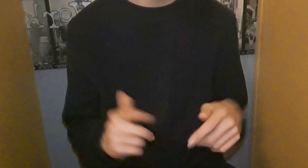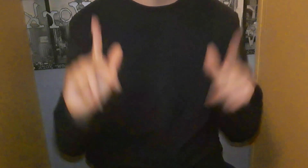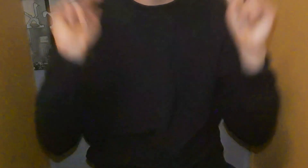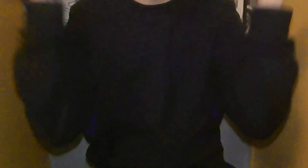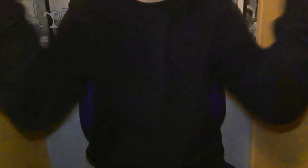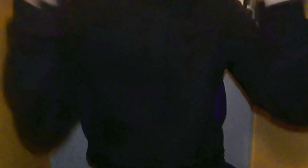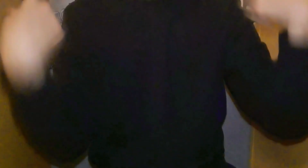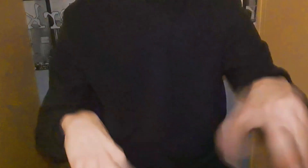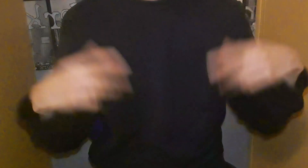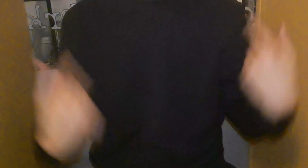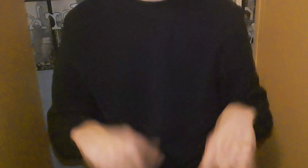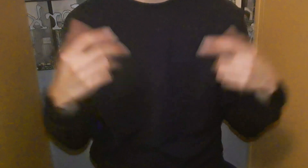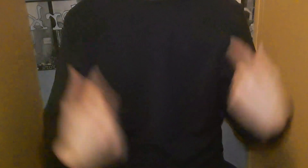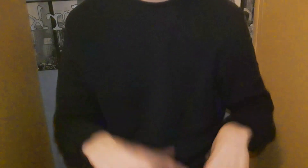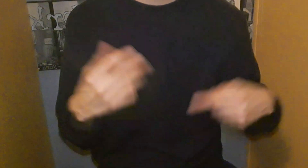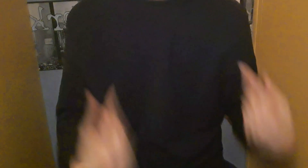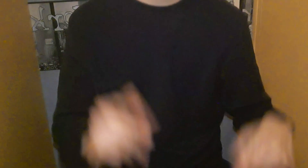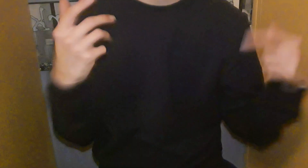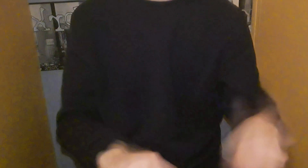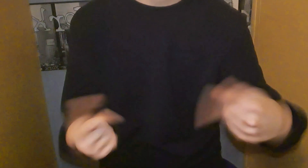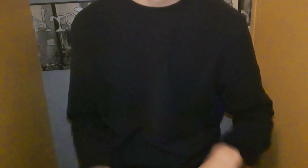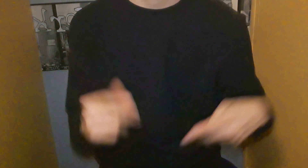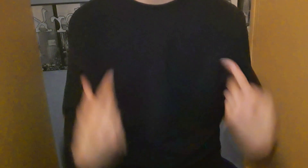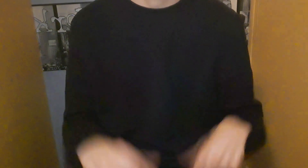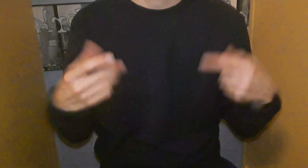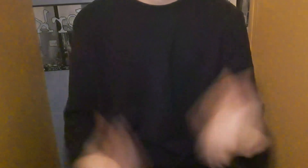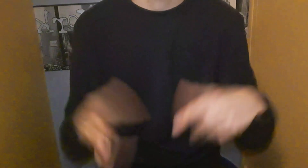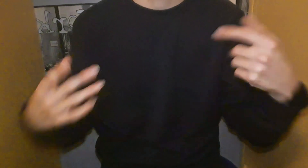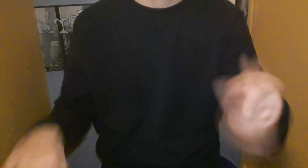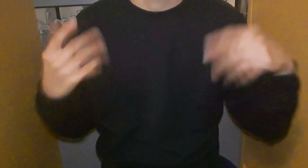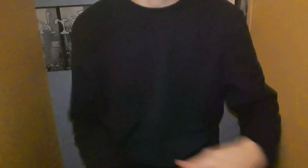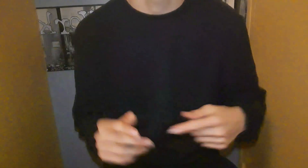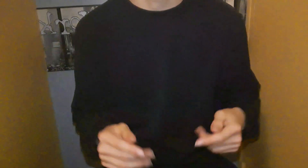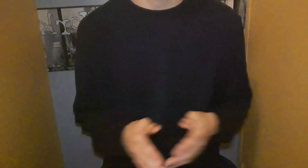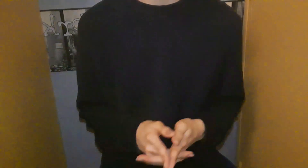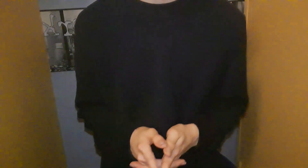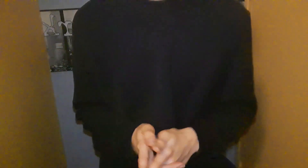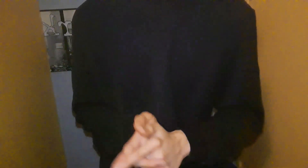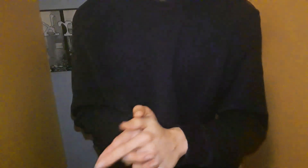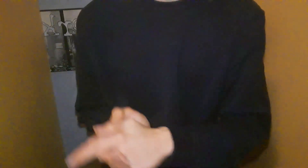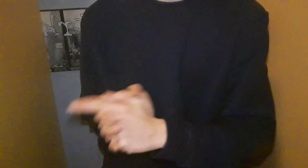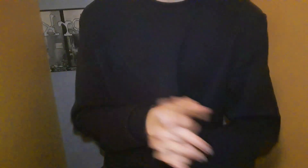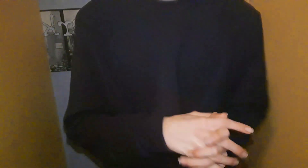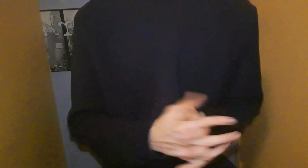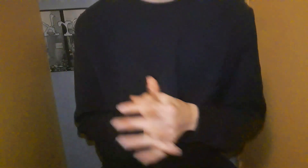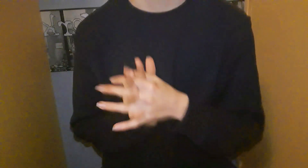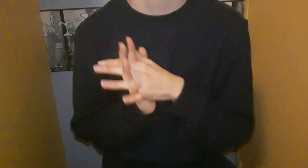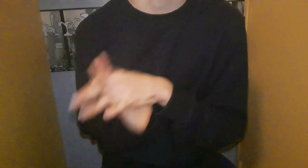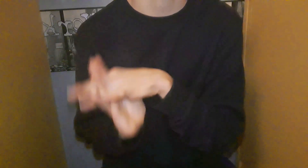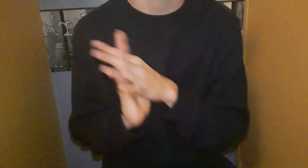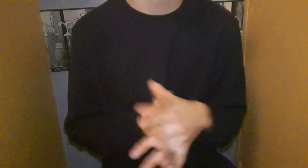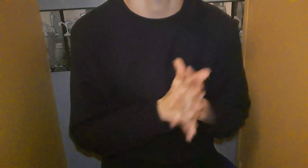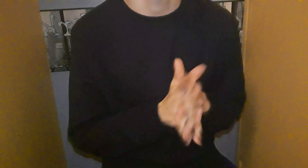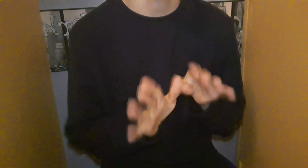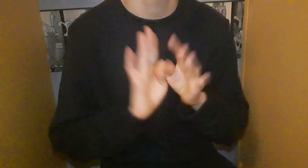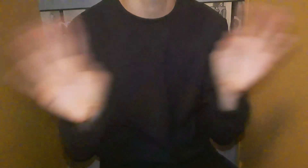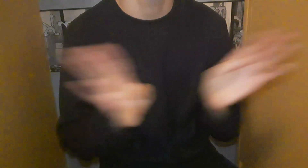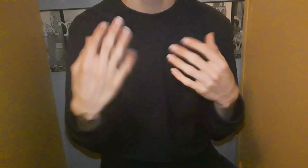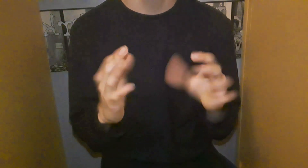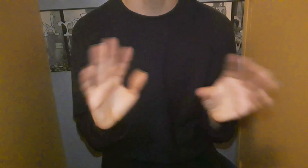et demi Ouais, donc il y bien de 20 ans et demi Voilà, donc, voilà Du coup, oui, c'est un sport que je pratique depuis très longtemps, que j'adore, enfin bref, c'est juste trop